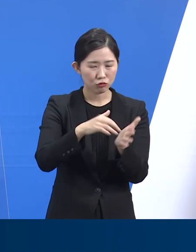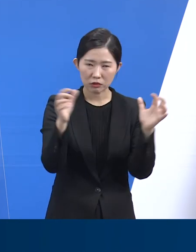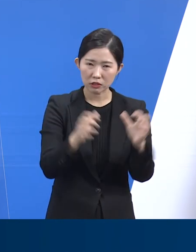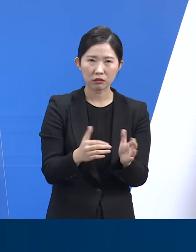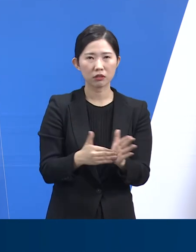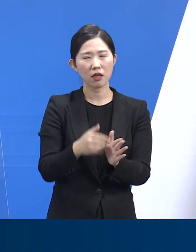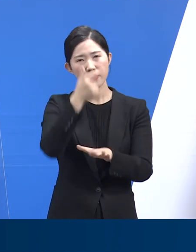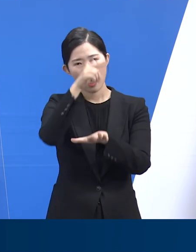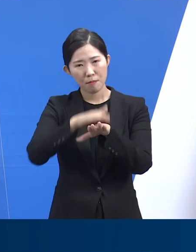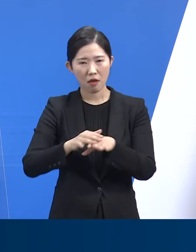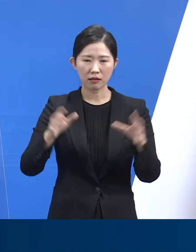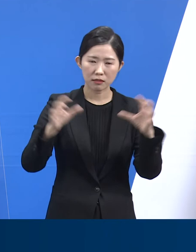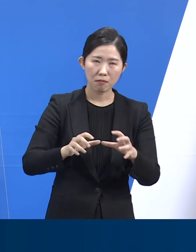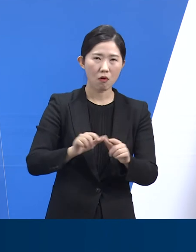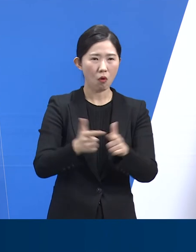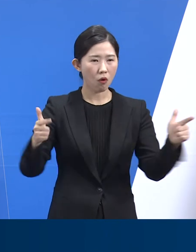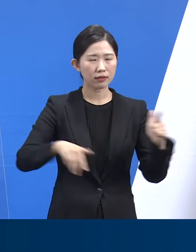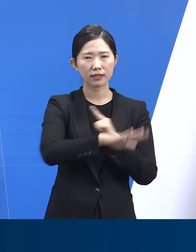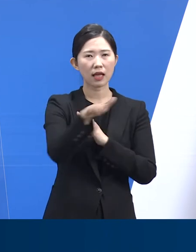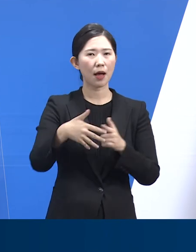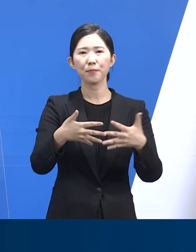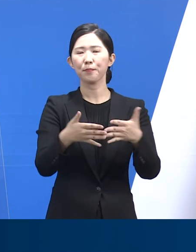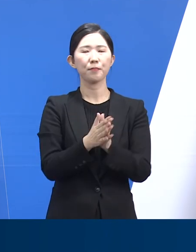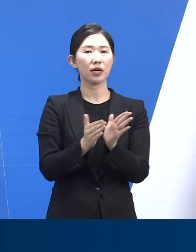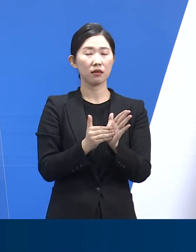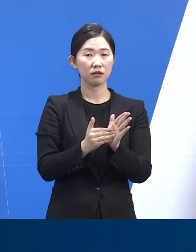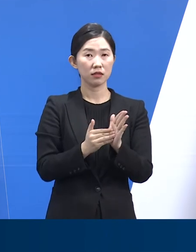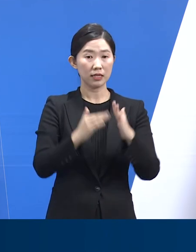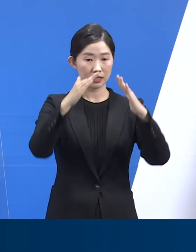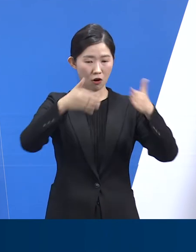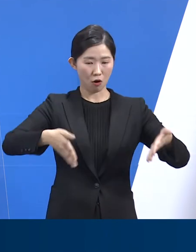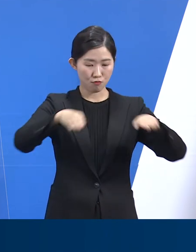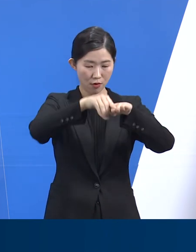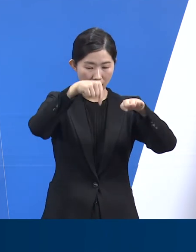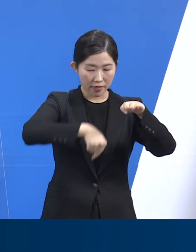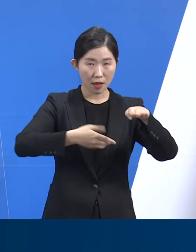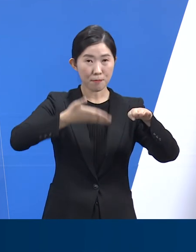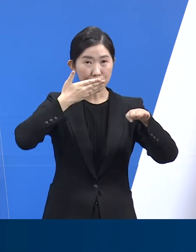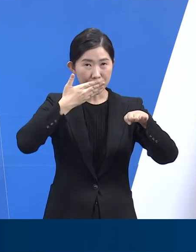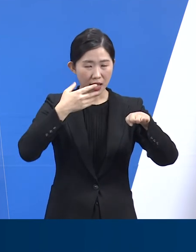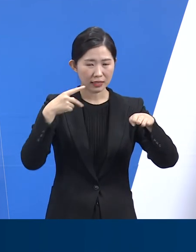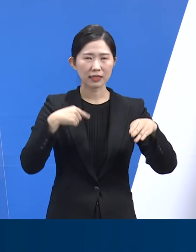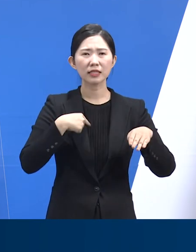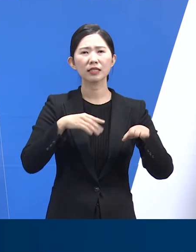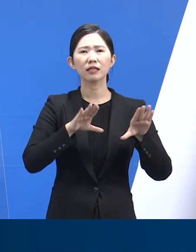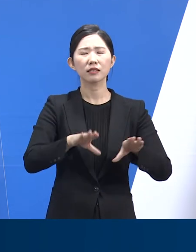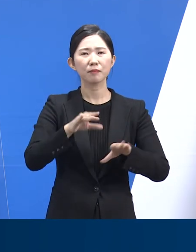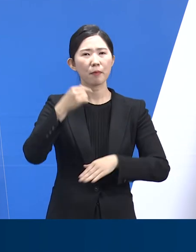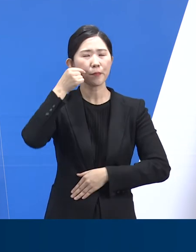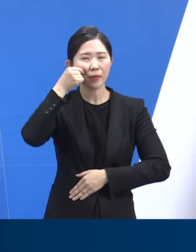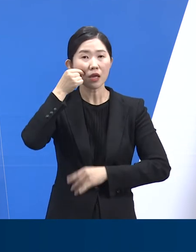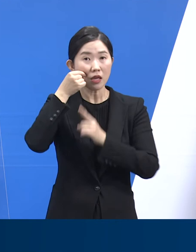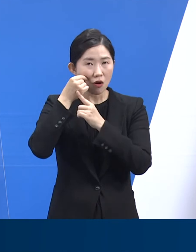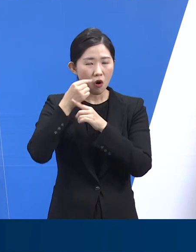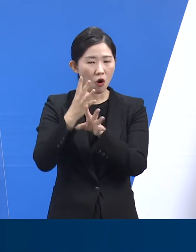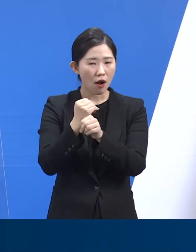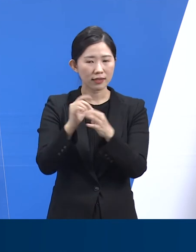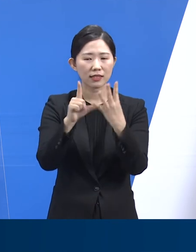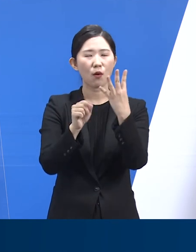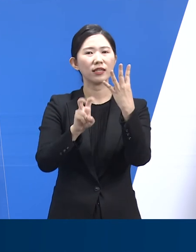대부분의 규제가 폐지되며 실내 취식 검진은 1주간의 준비기간을 거쳐 4월 25일부터 해제됩니다.